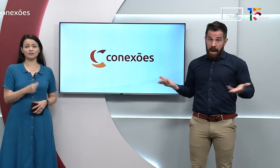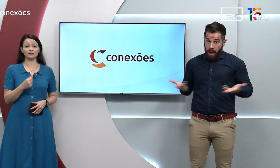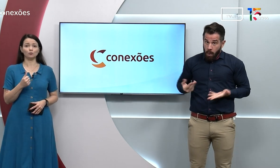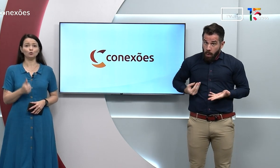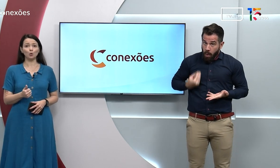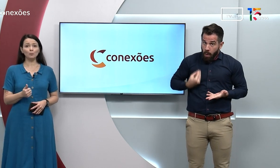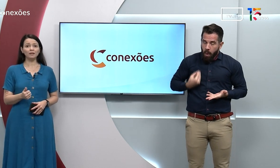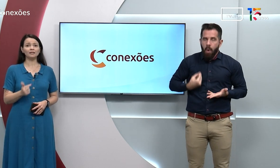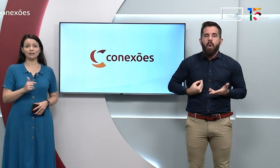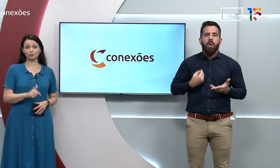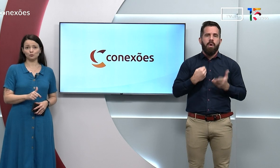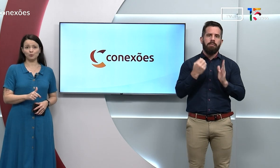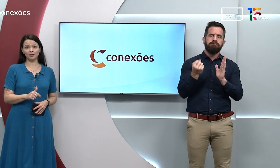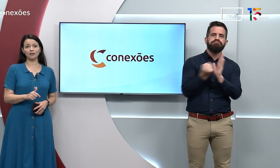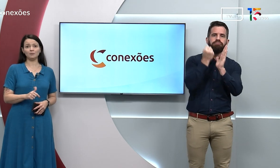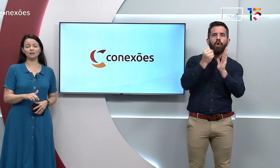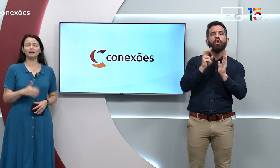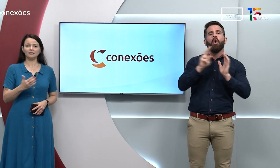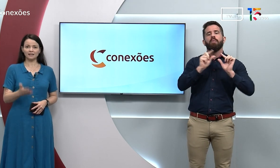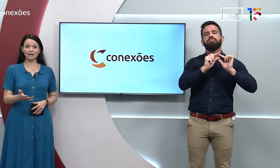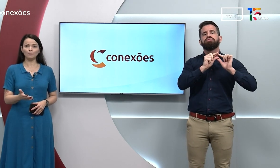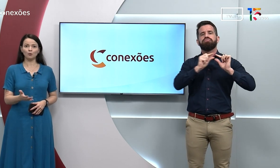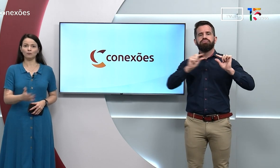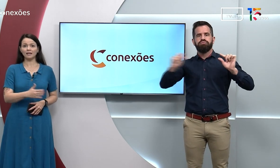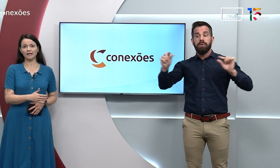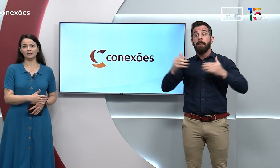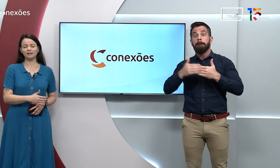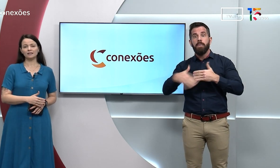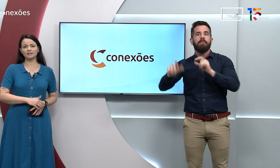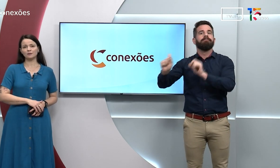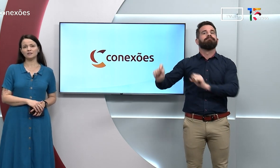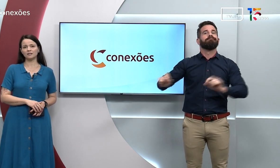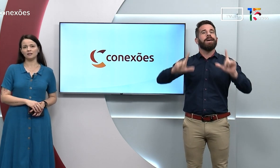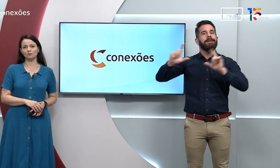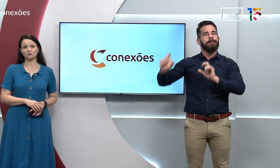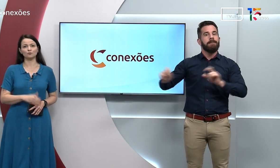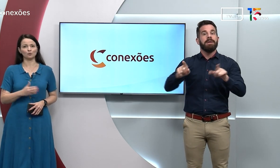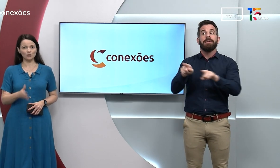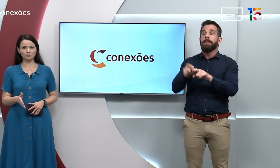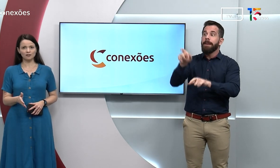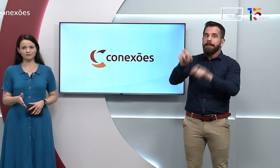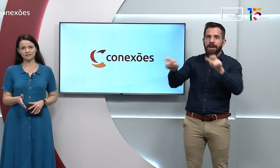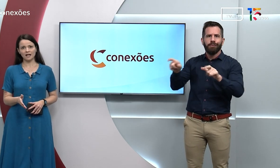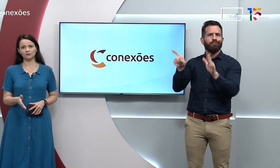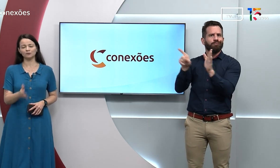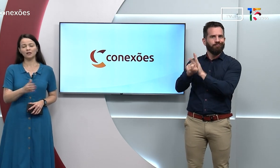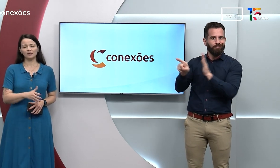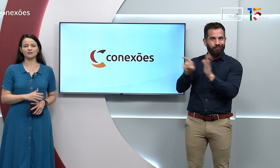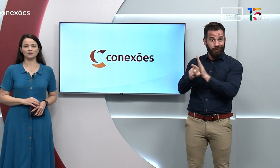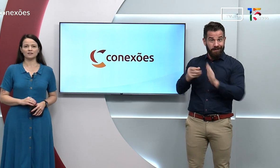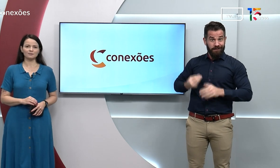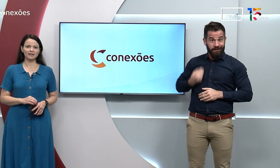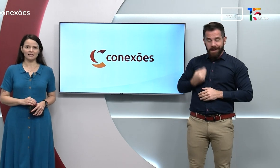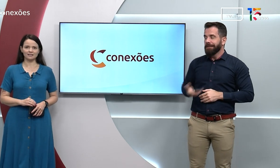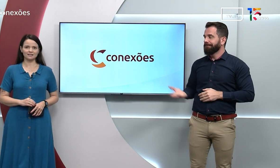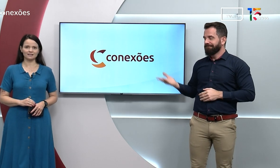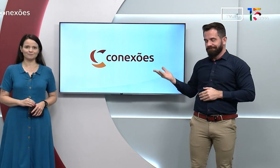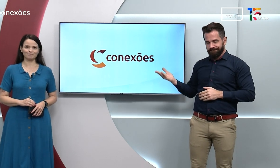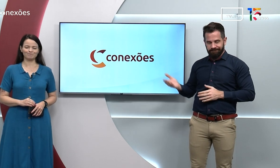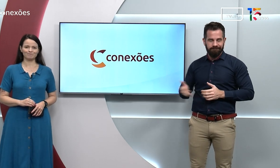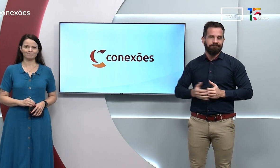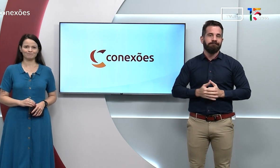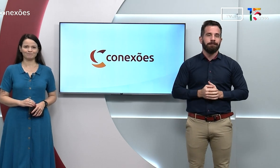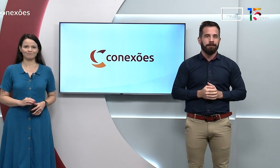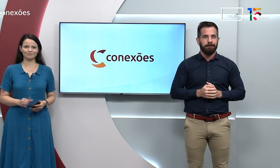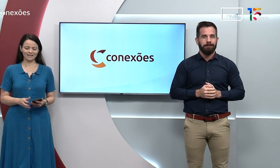tela mostra o nome e a logo do programa e daqui a pouco é nela que serão inseridos o nosso entrevistado e as nossas matérias.